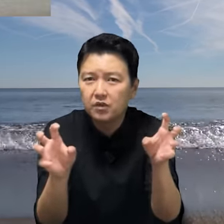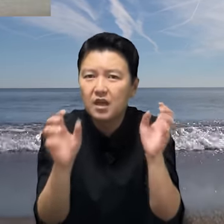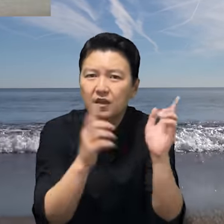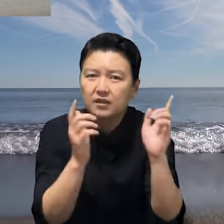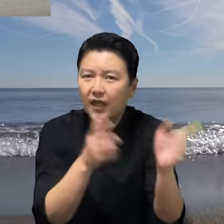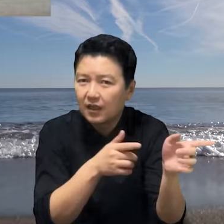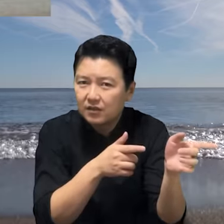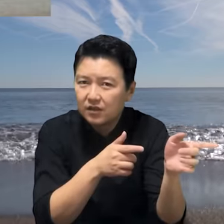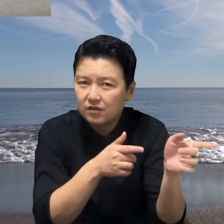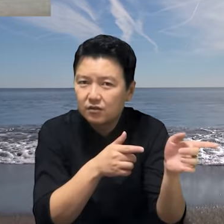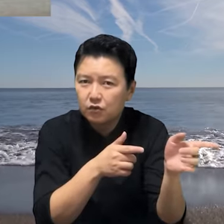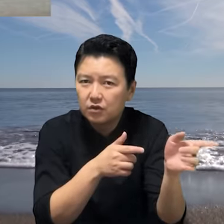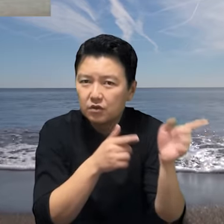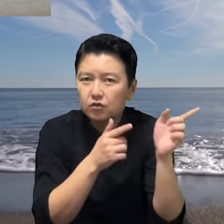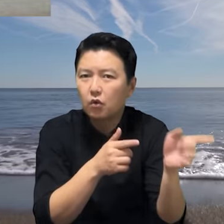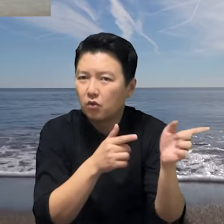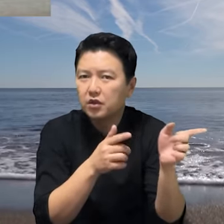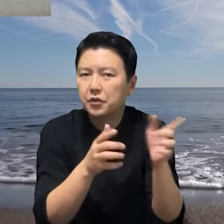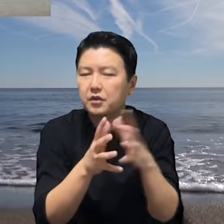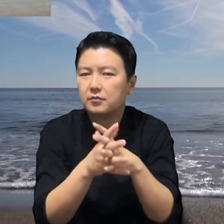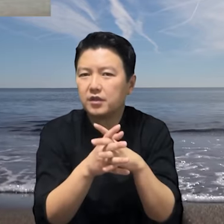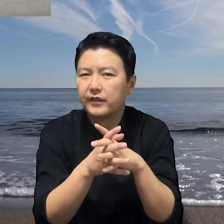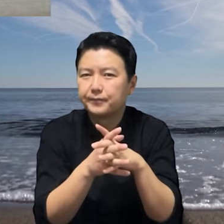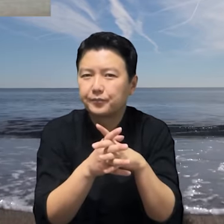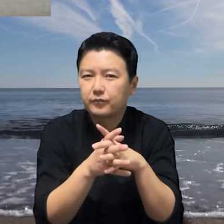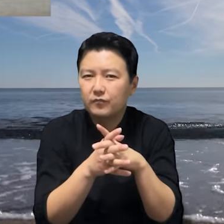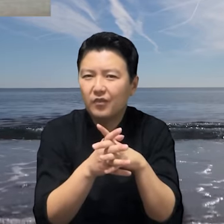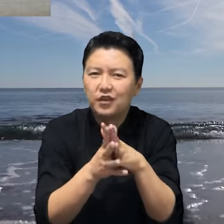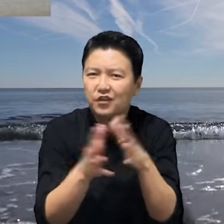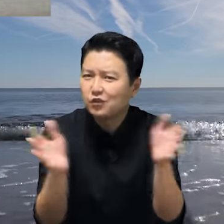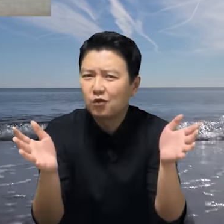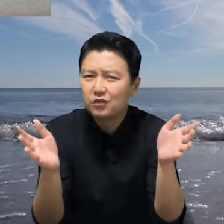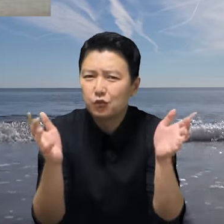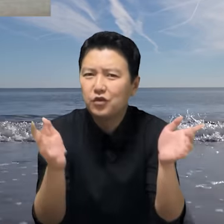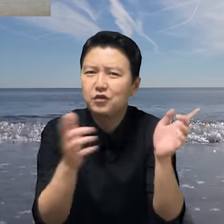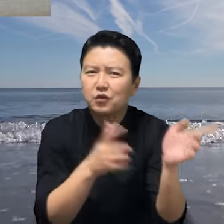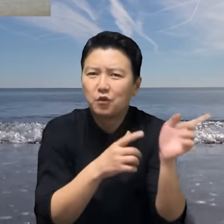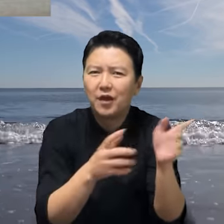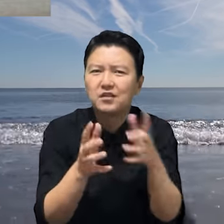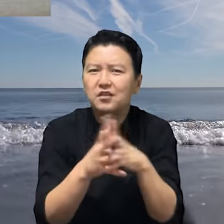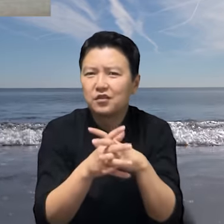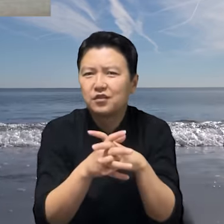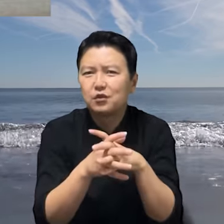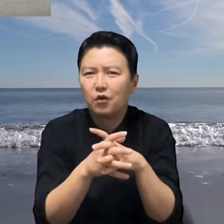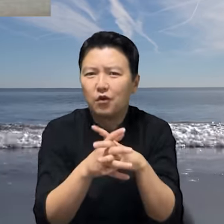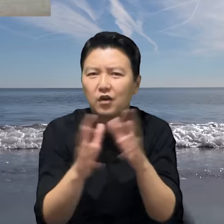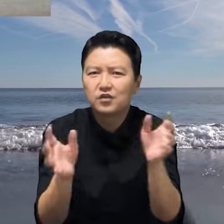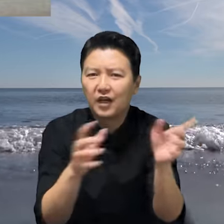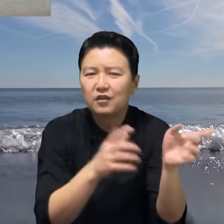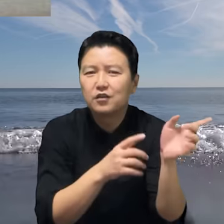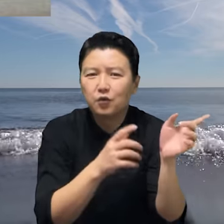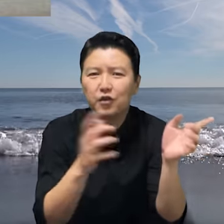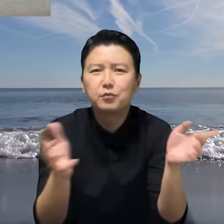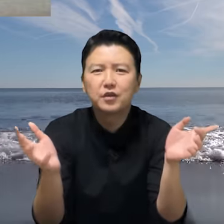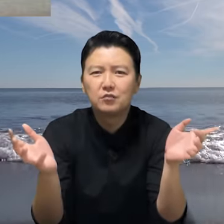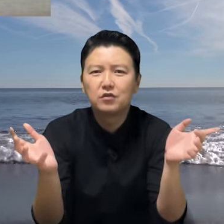살인에 쓸 수 있는 총이 되는 겁니다. 이런 총은 위력도 많이 떨어지고 사거리도 형편없는데